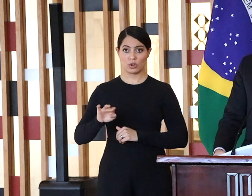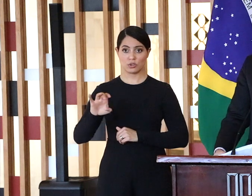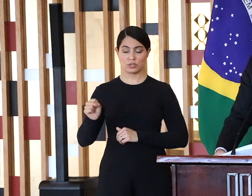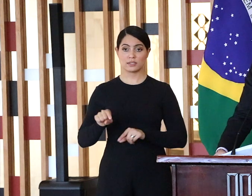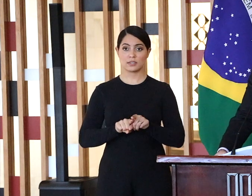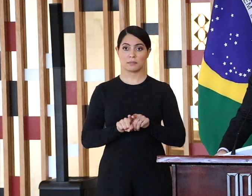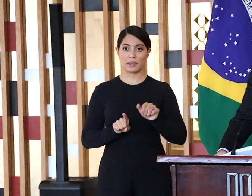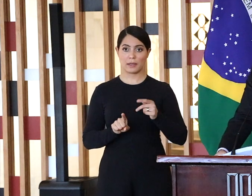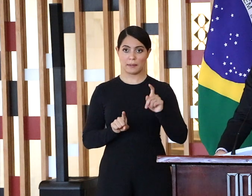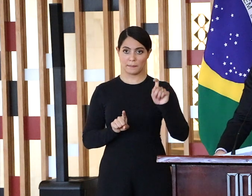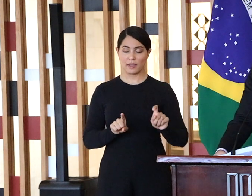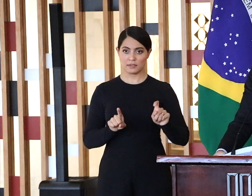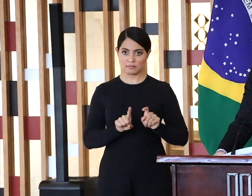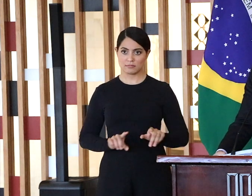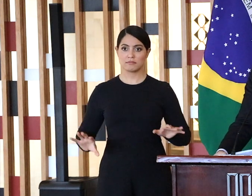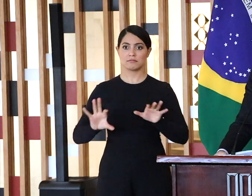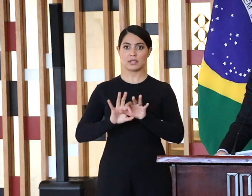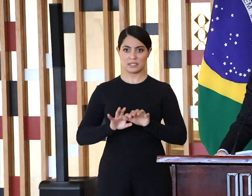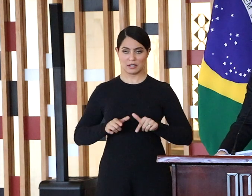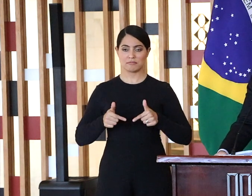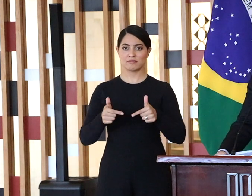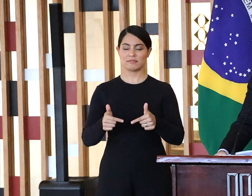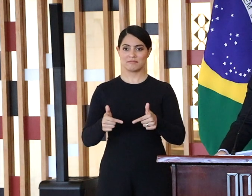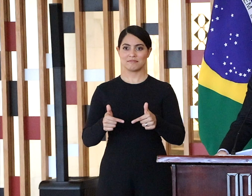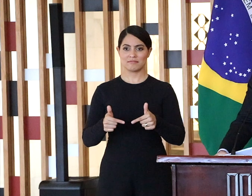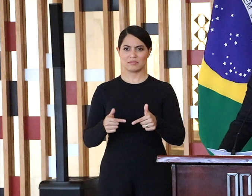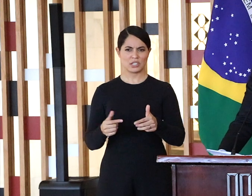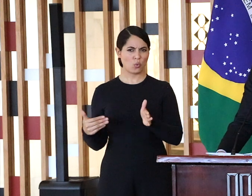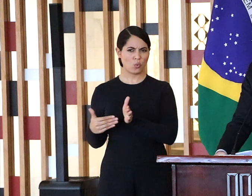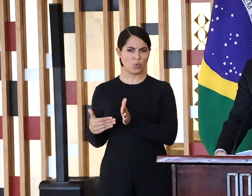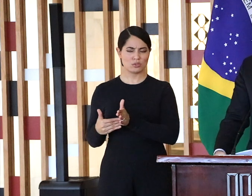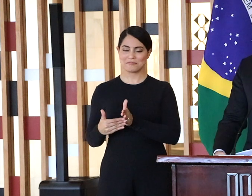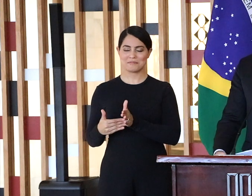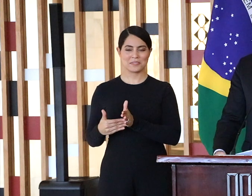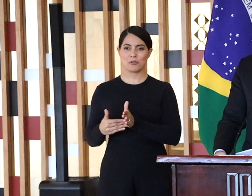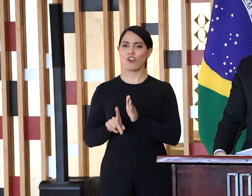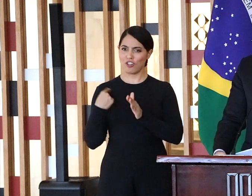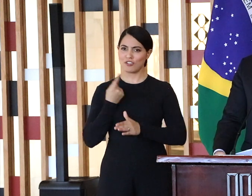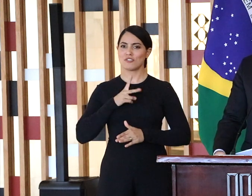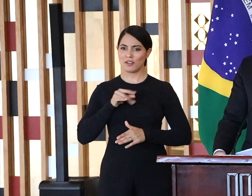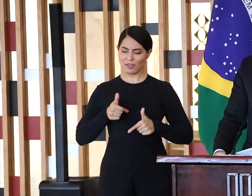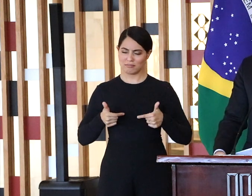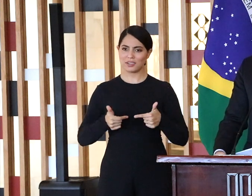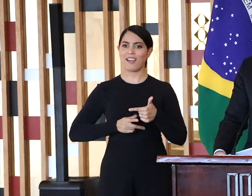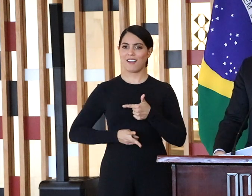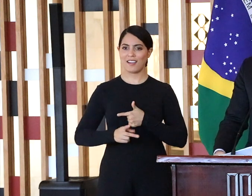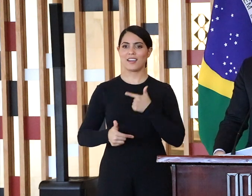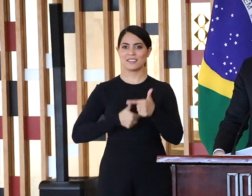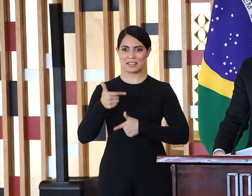êxito desse processo mas certamente não será o último. Seguiremos trabalhando em conjunto e